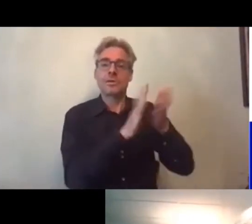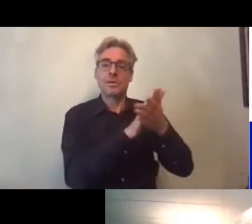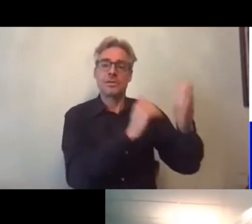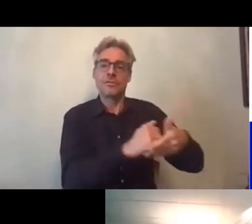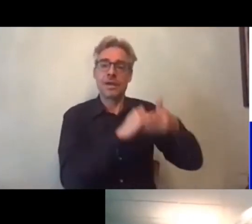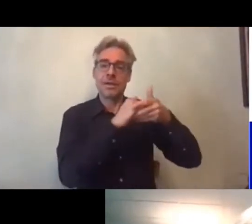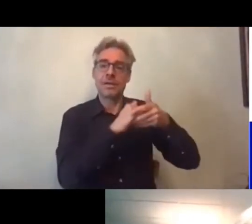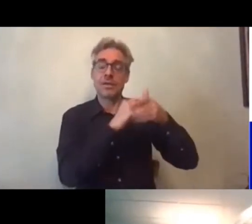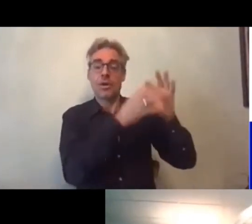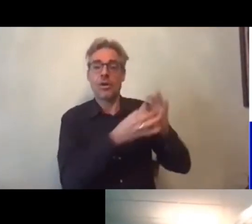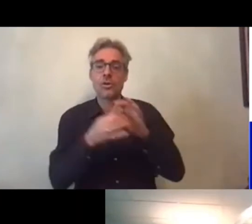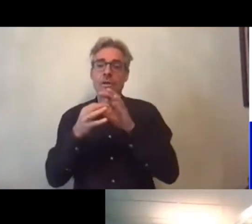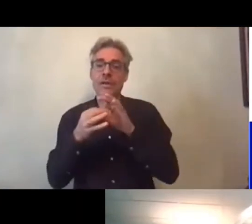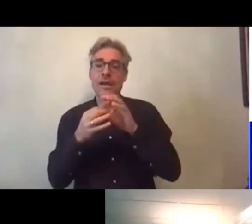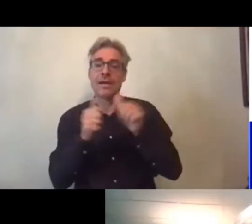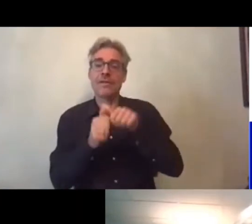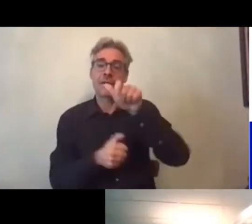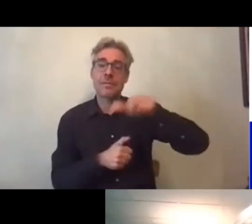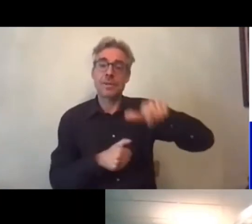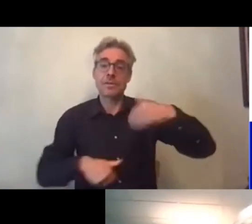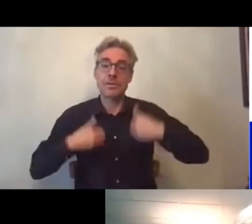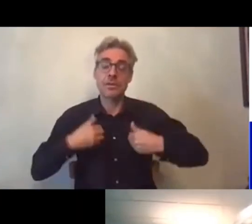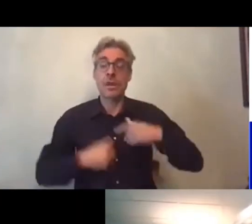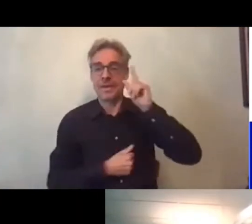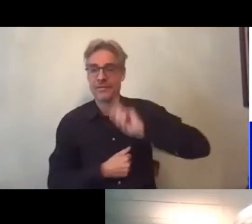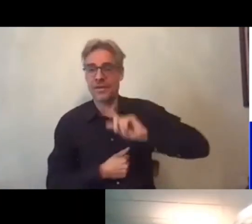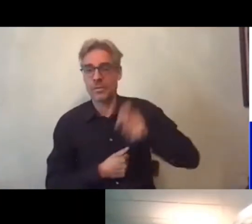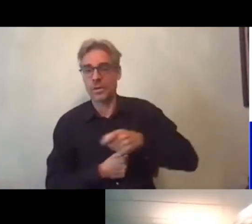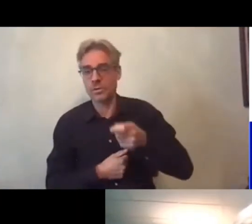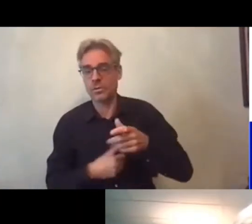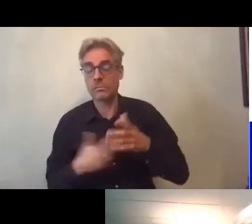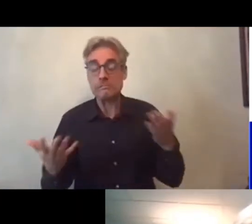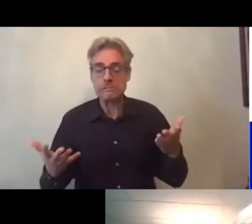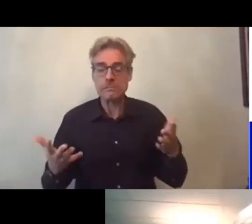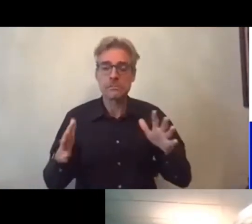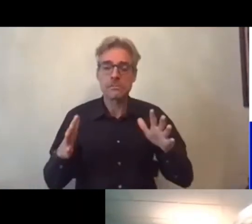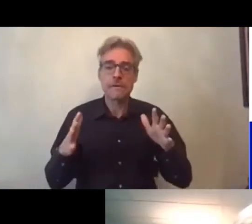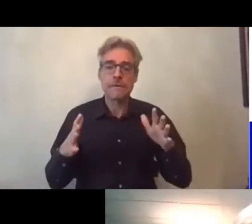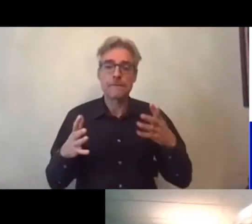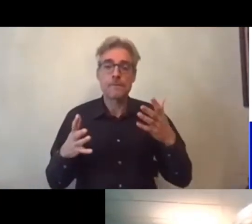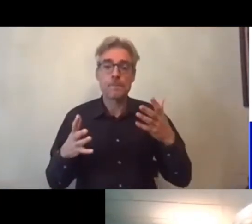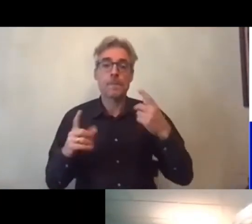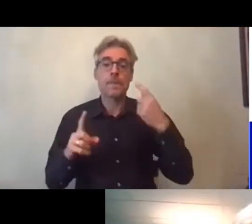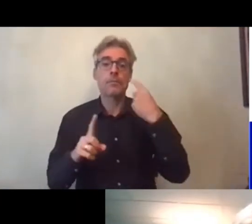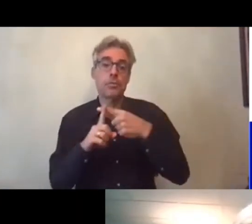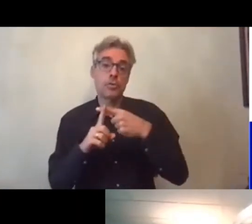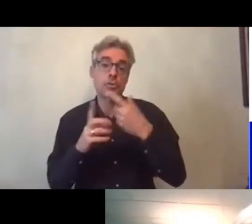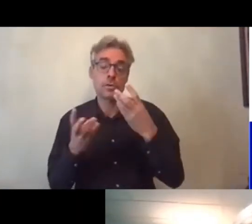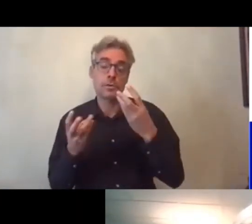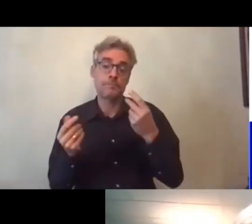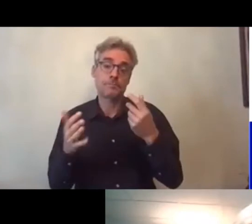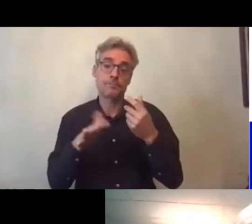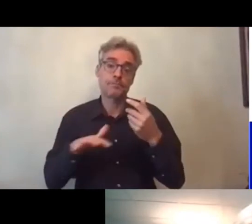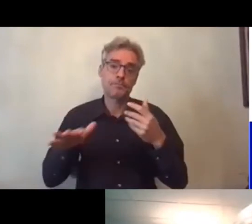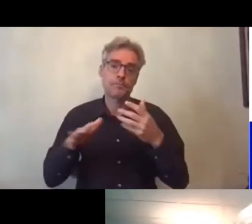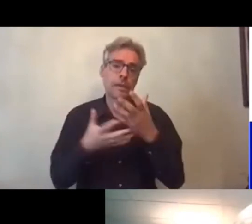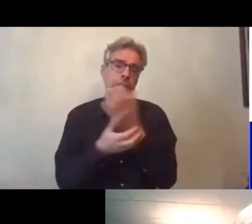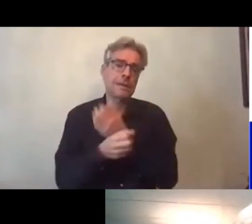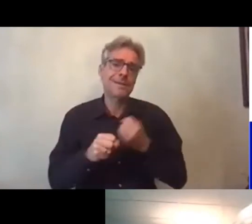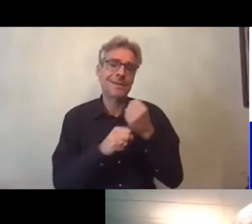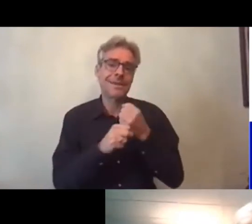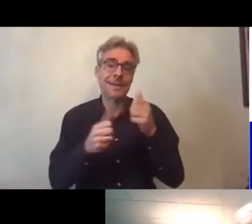direct avec les personnes concernées les femmes handicapées et construire